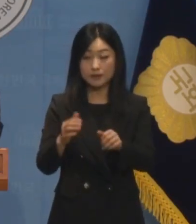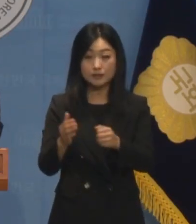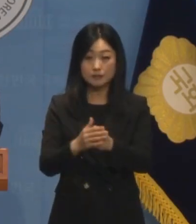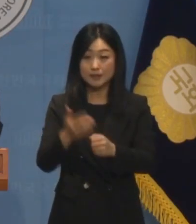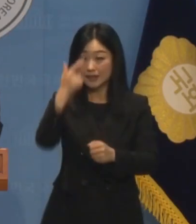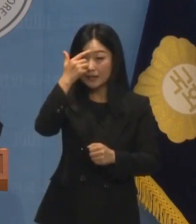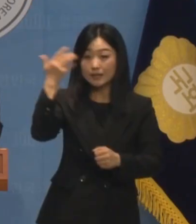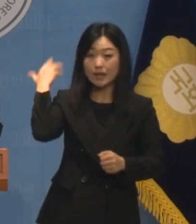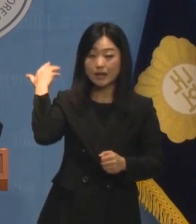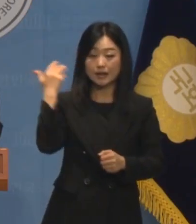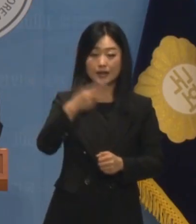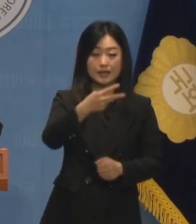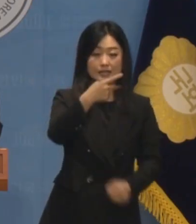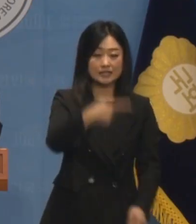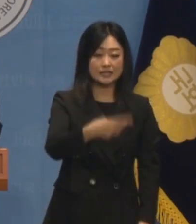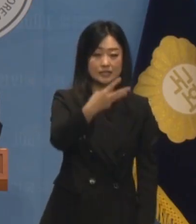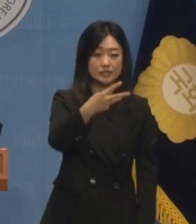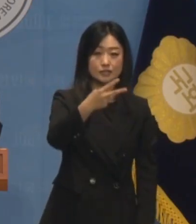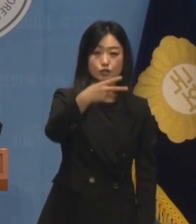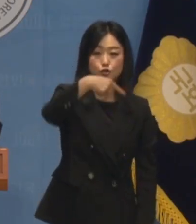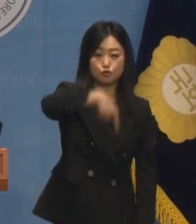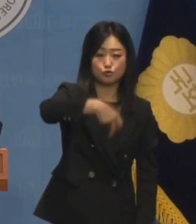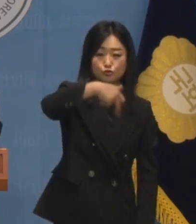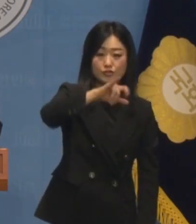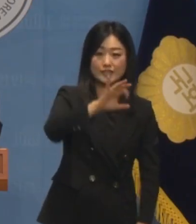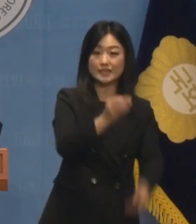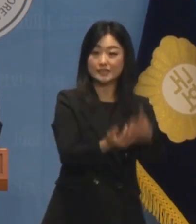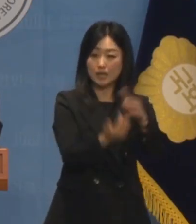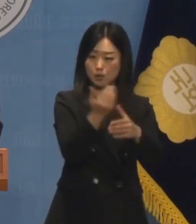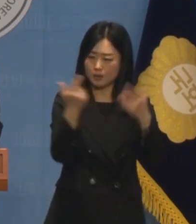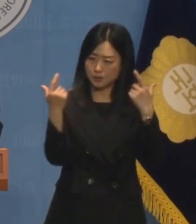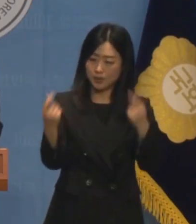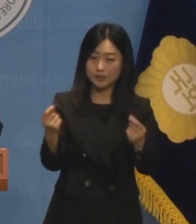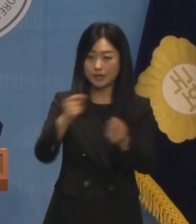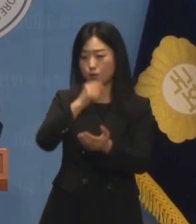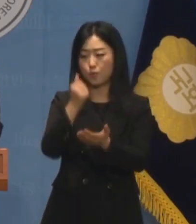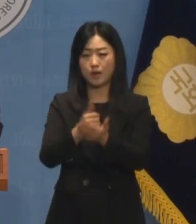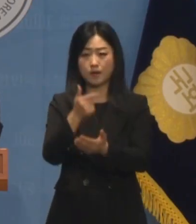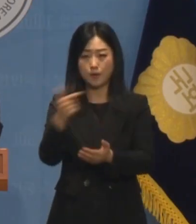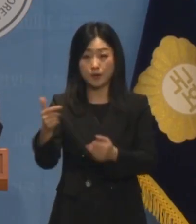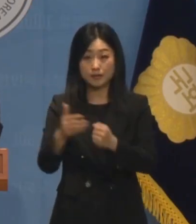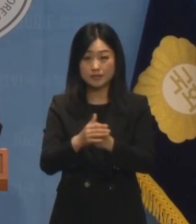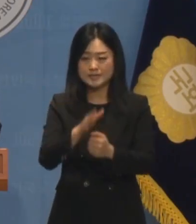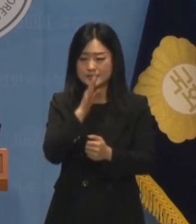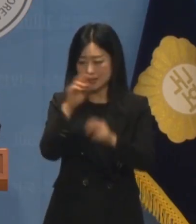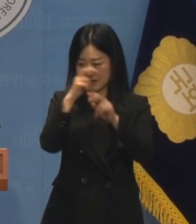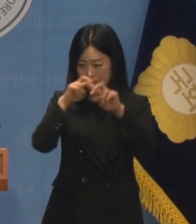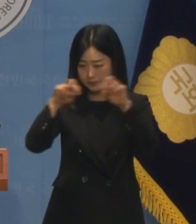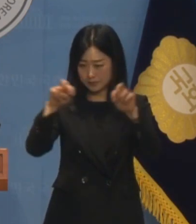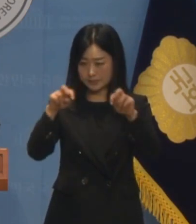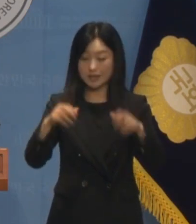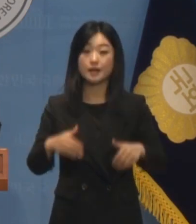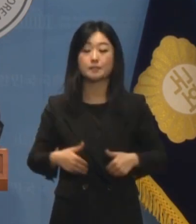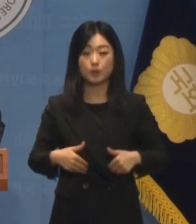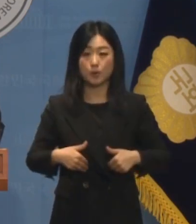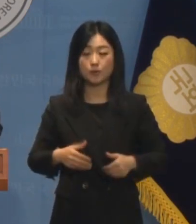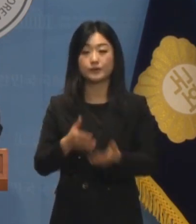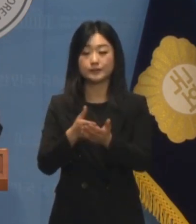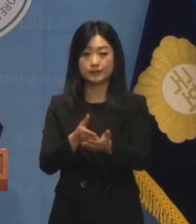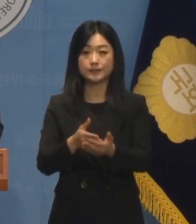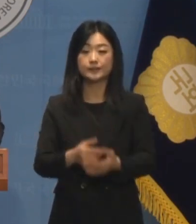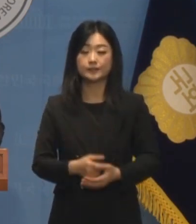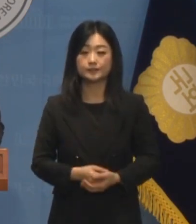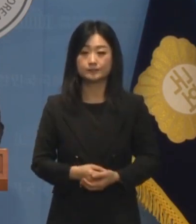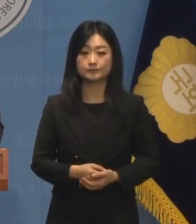사건과 같은 범죄 행위입니다. 엄정한 수사를 통한 진실 규명이 필요한 이유입니다.